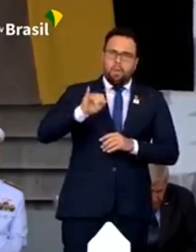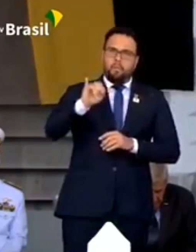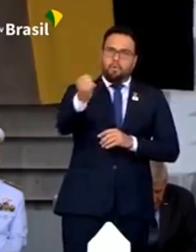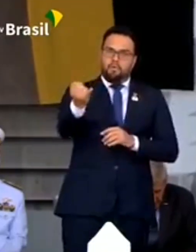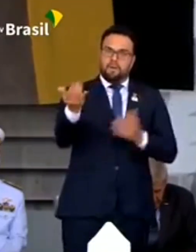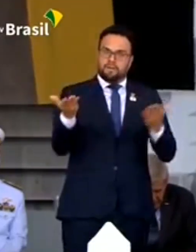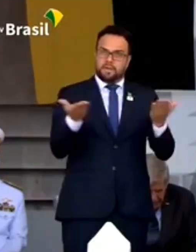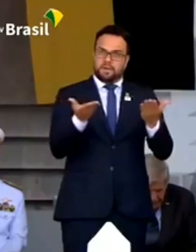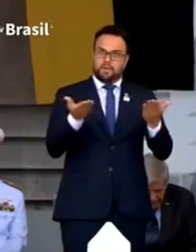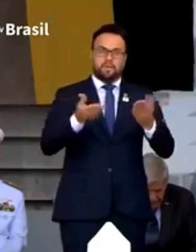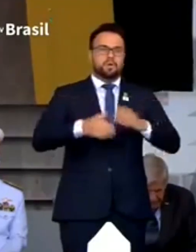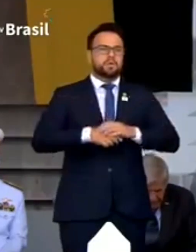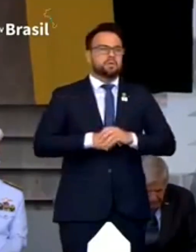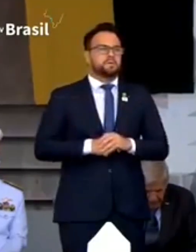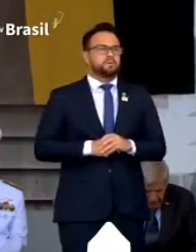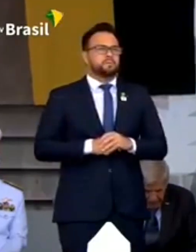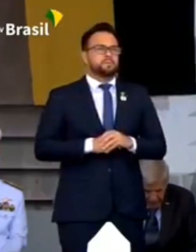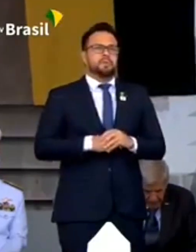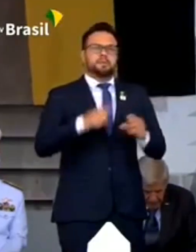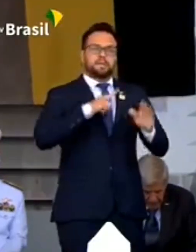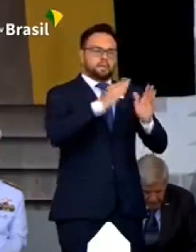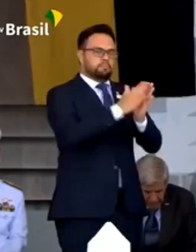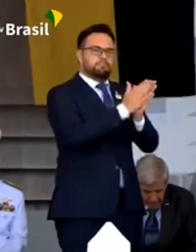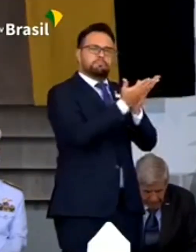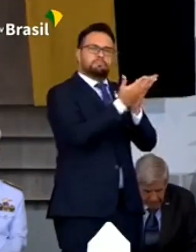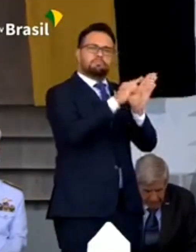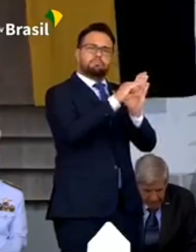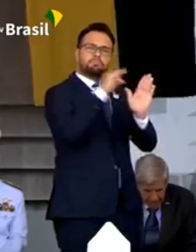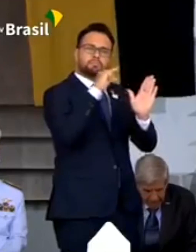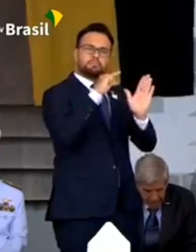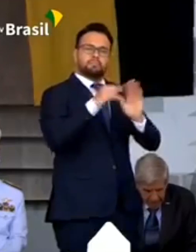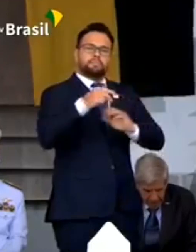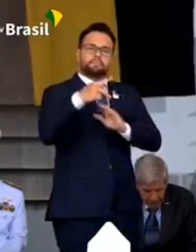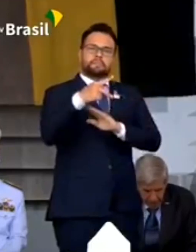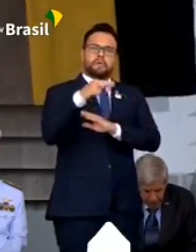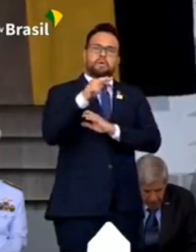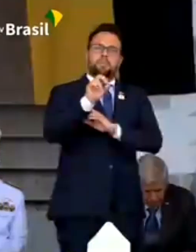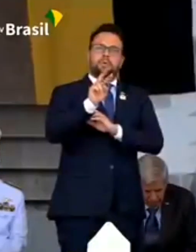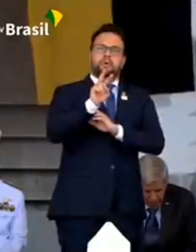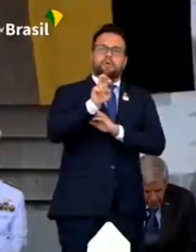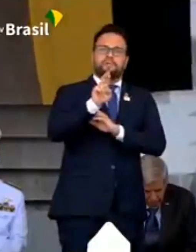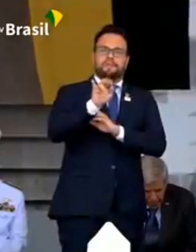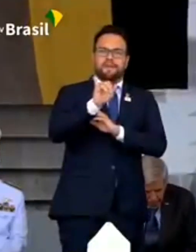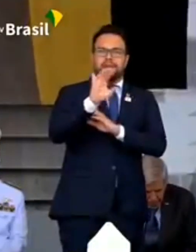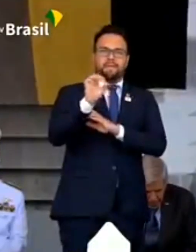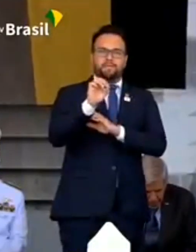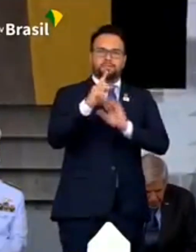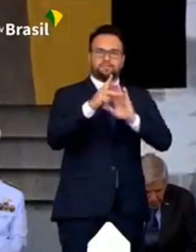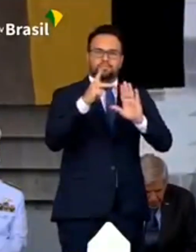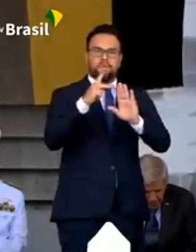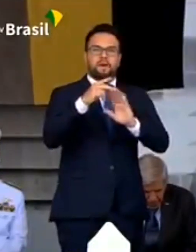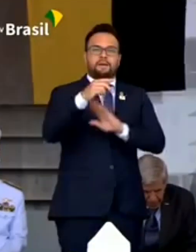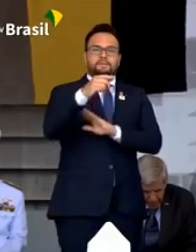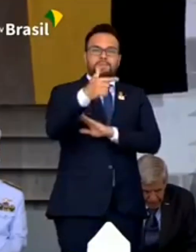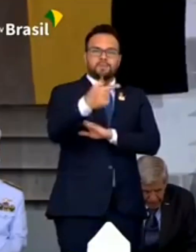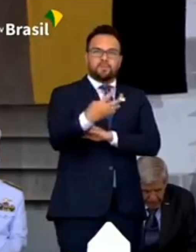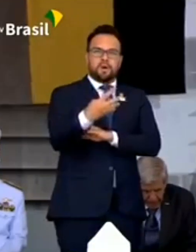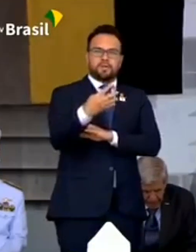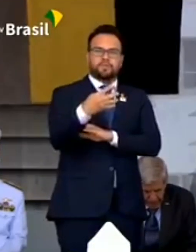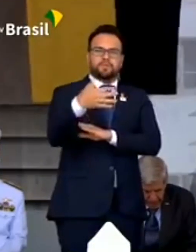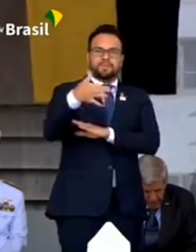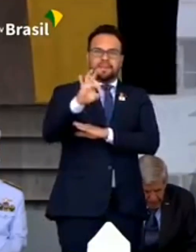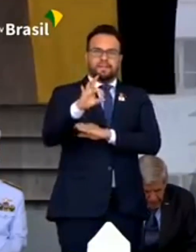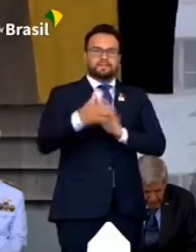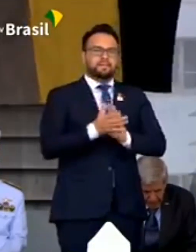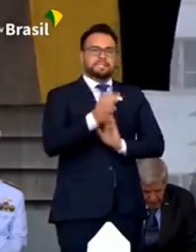citar uma passagem bíblica, Provérbios 24, 10. Se te